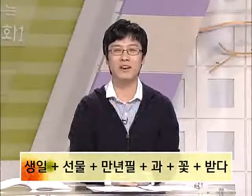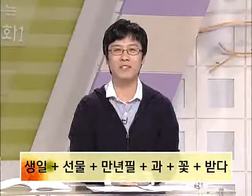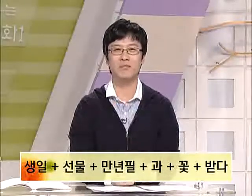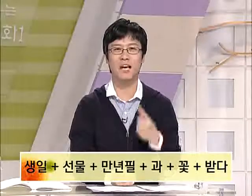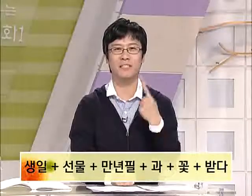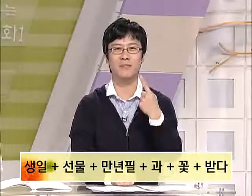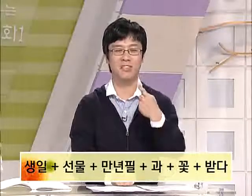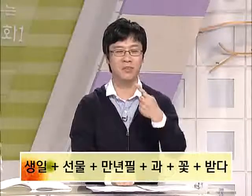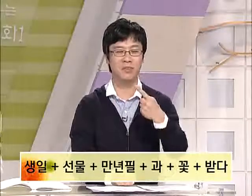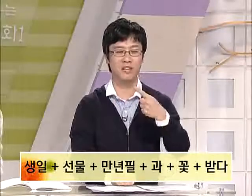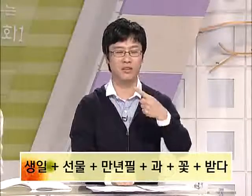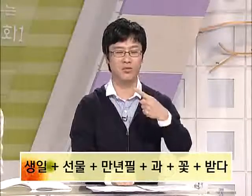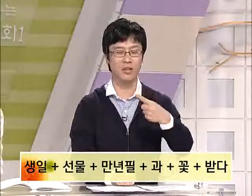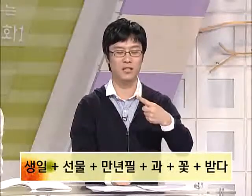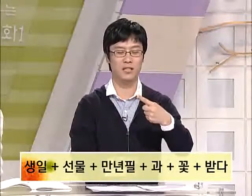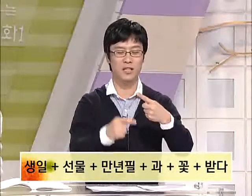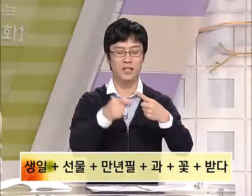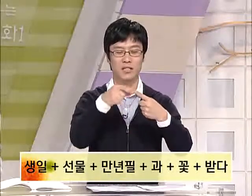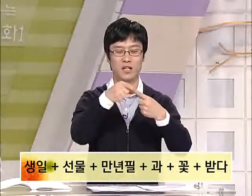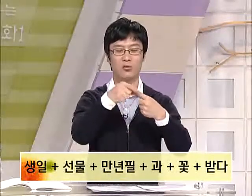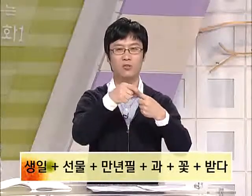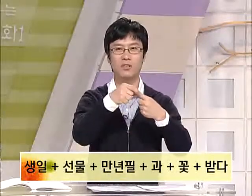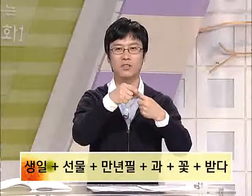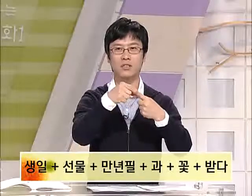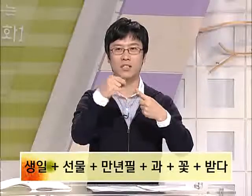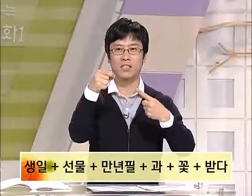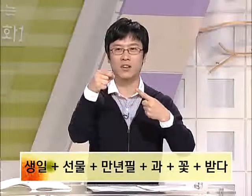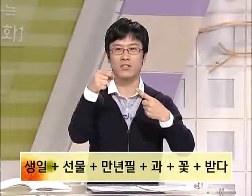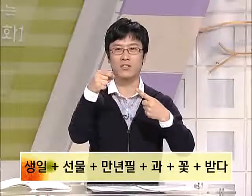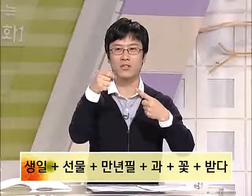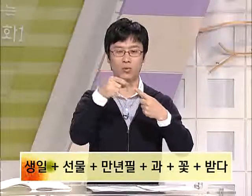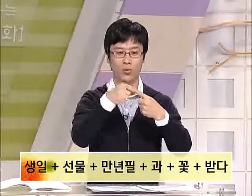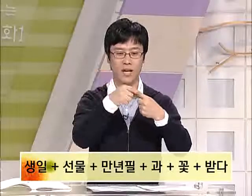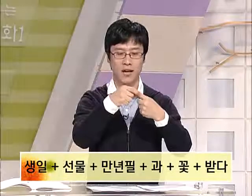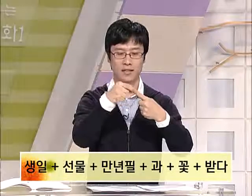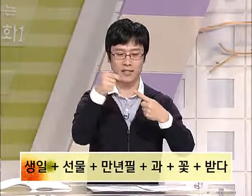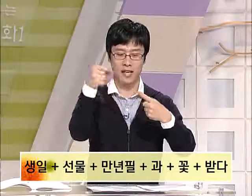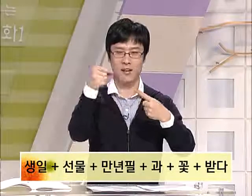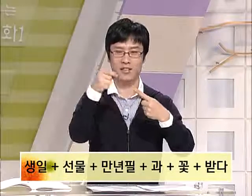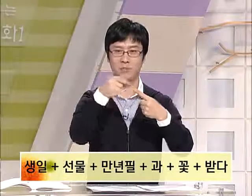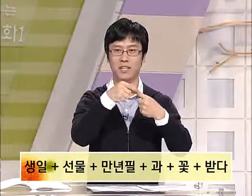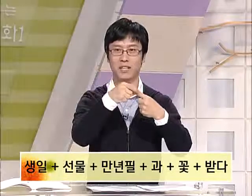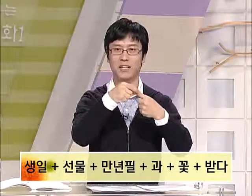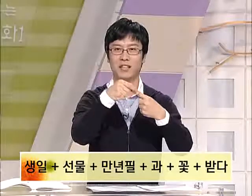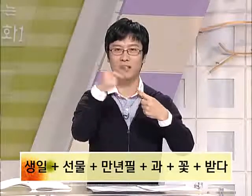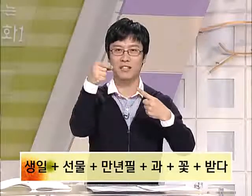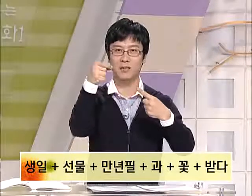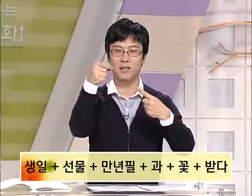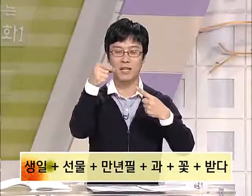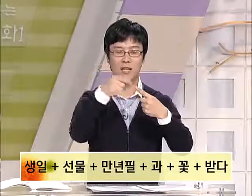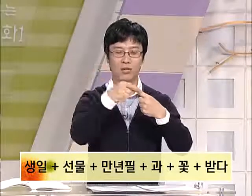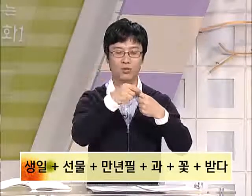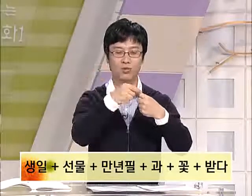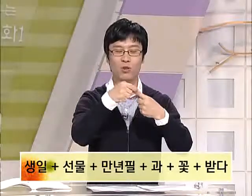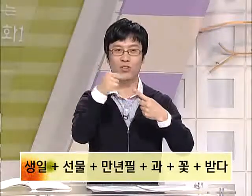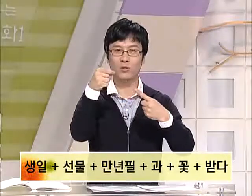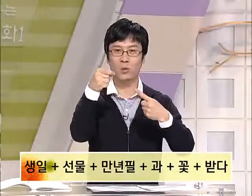나왔습니다. 만년필이란 수화는 자 뚜껑을 열어서 쓰는 동작 자 만년필 만년필 뚜껑을 여는